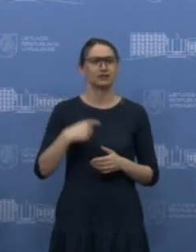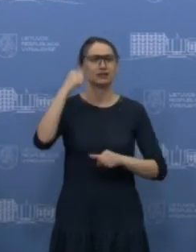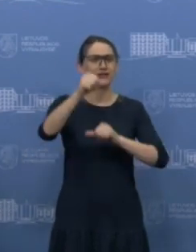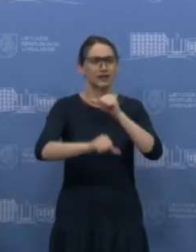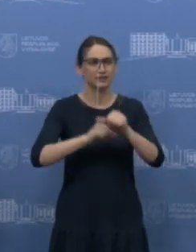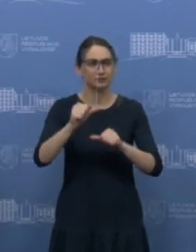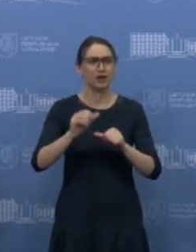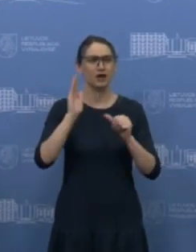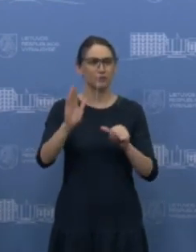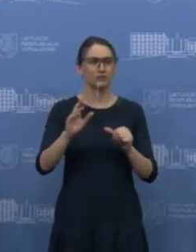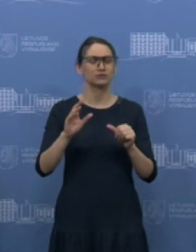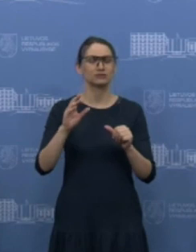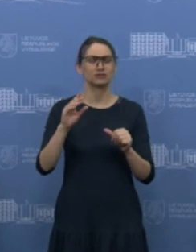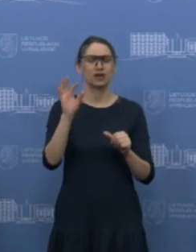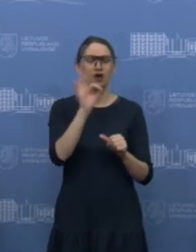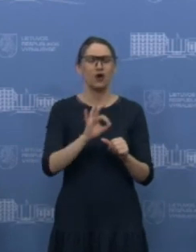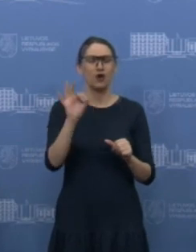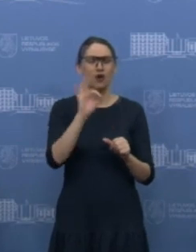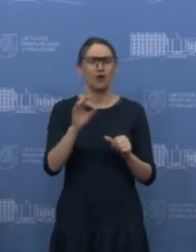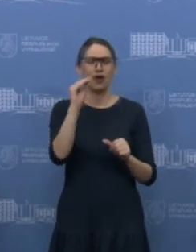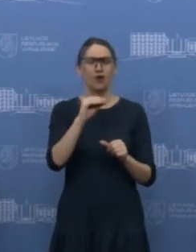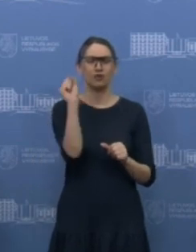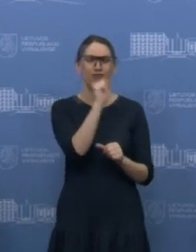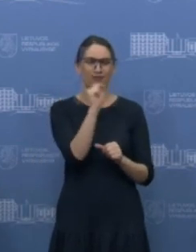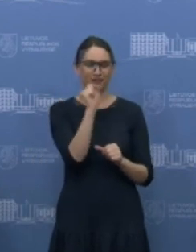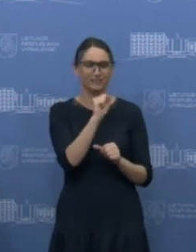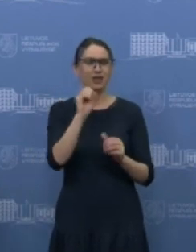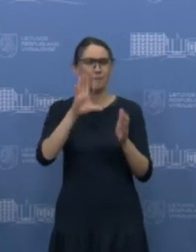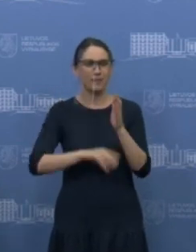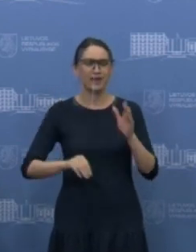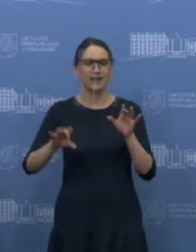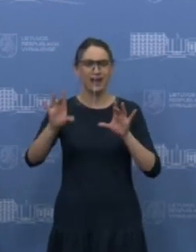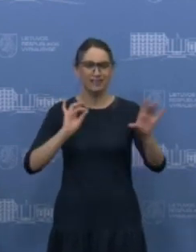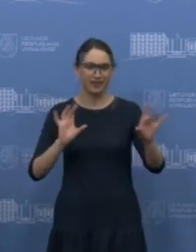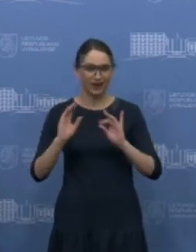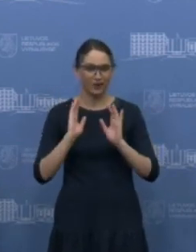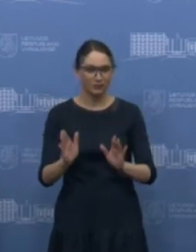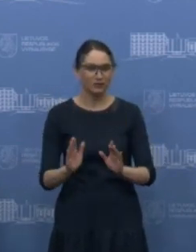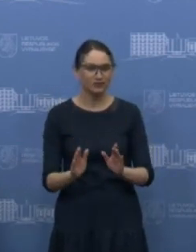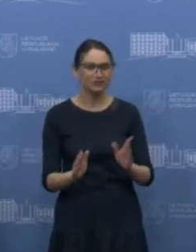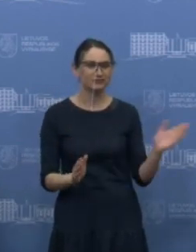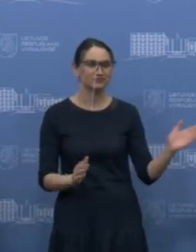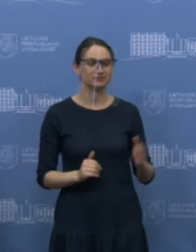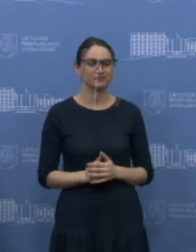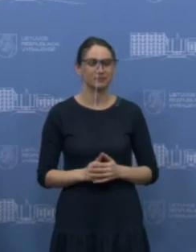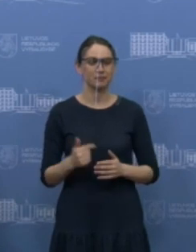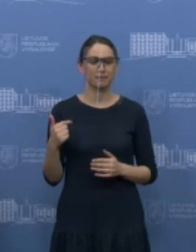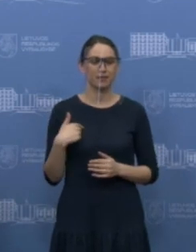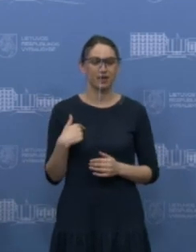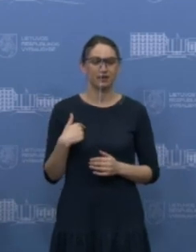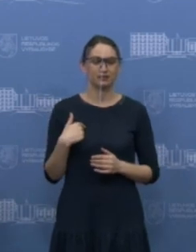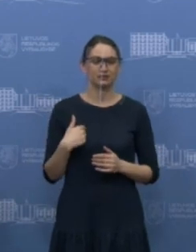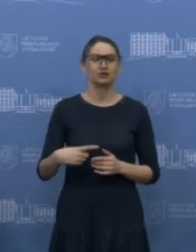kitą metą? Ramūnai, labai puikus klausimas jūsų. Mes, aš taip pasakyčiau nuo grupės, kad mes